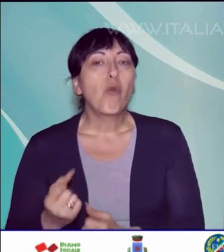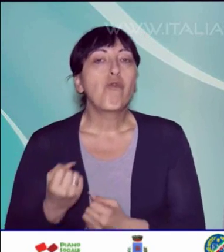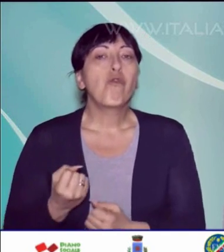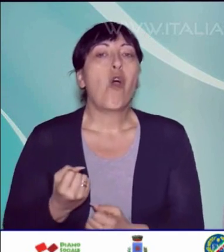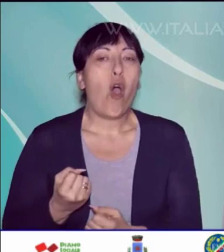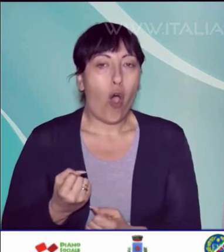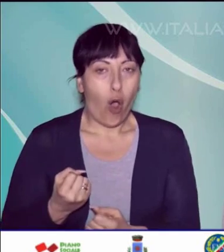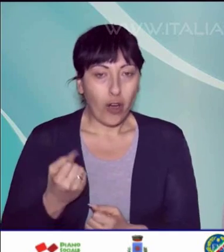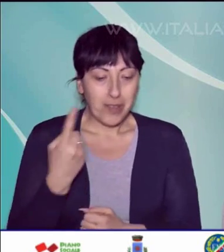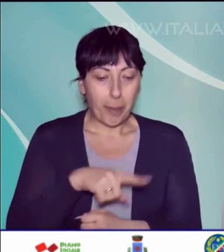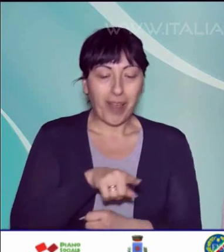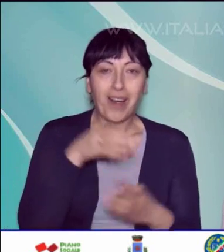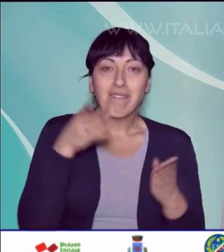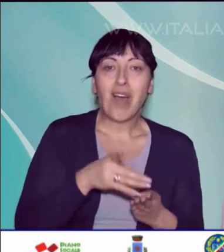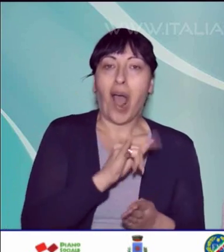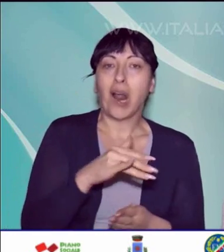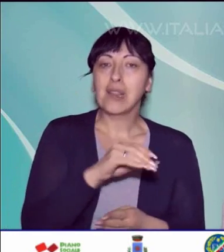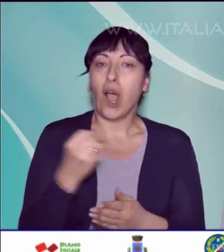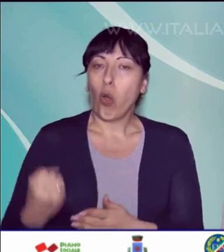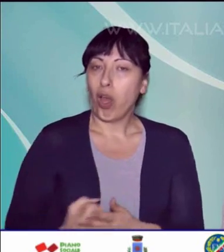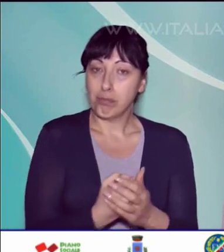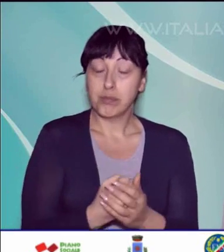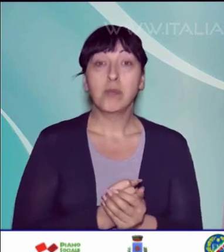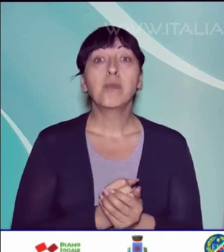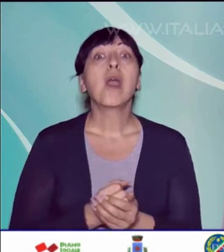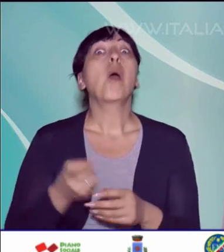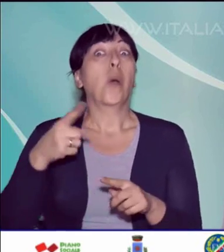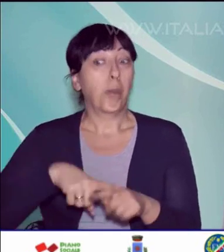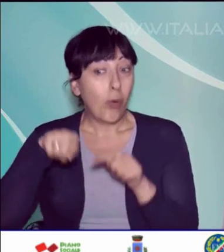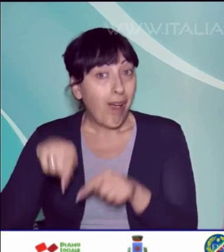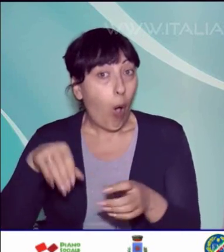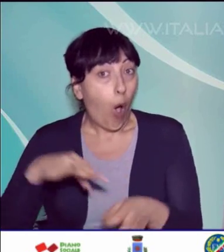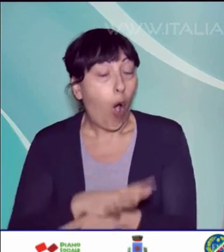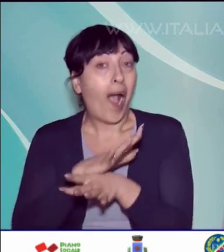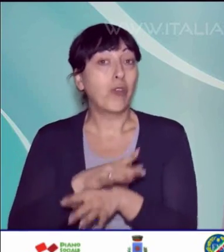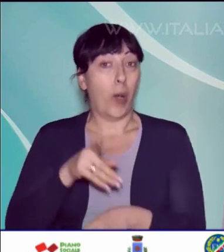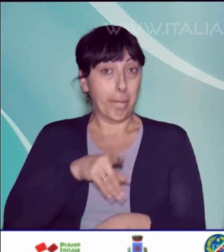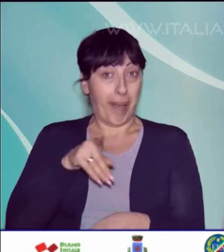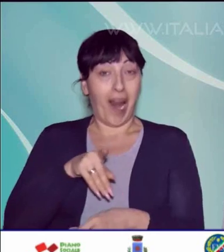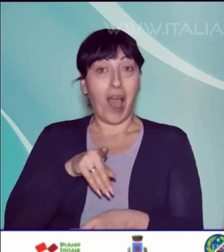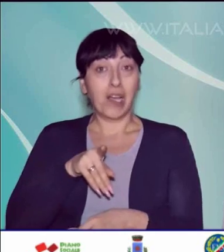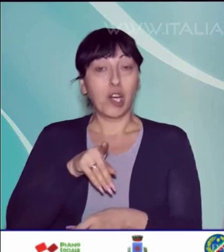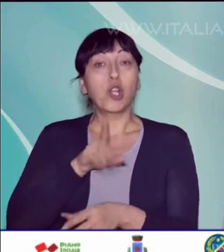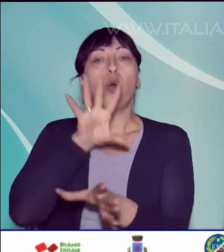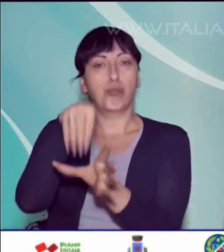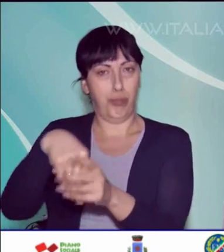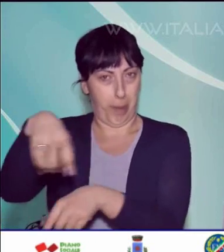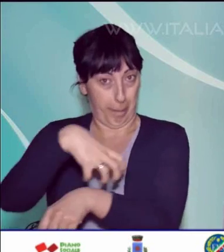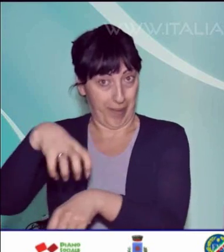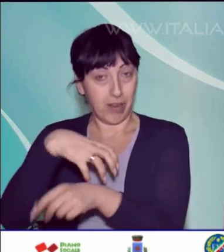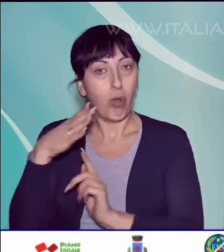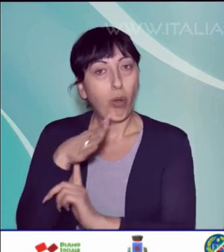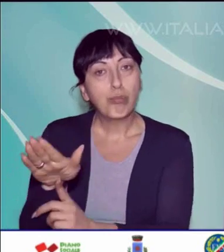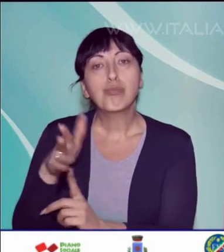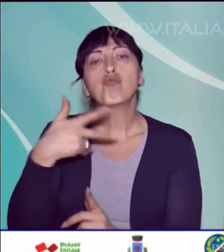candidatura valdianese. Ma è stata anche l'occasione per Pellegrino per esporre presso il Ministero